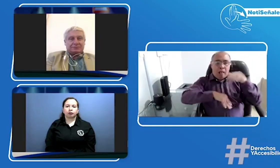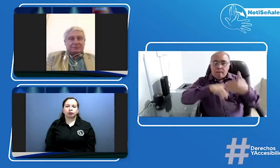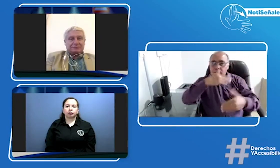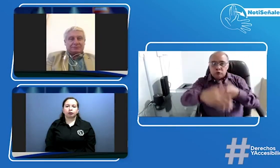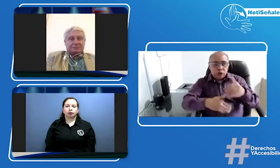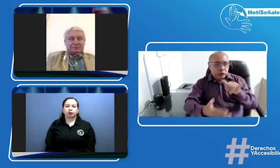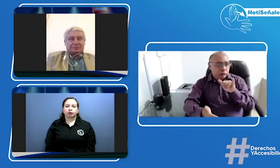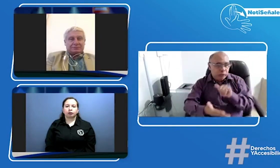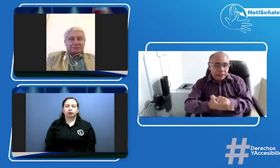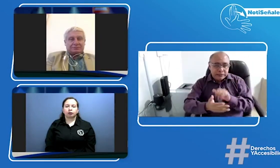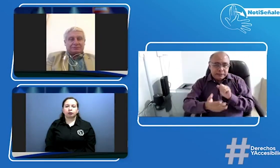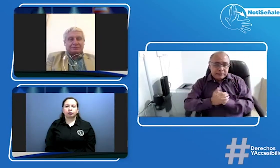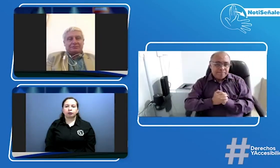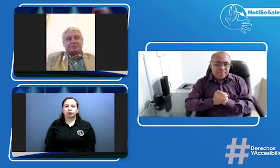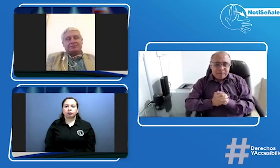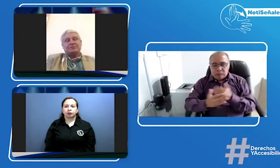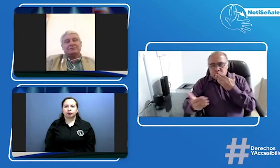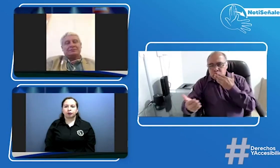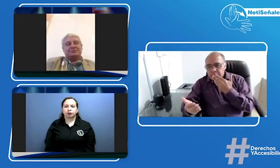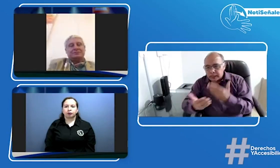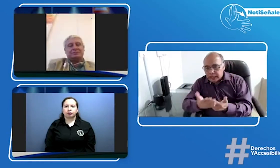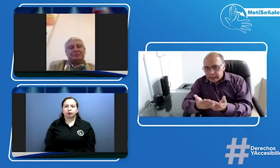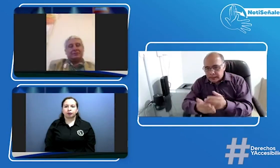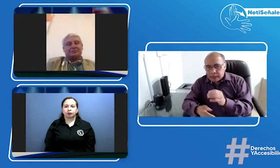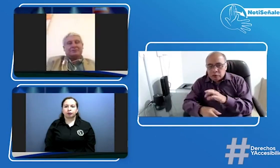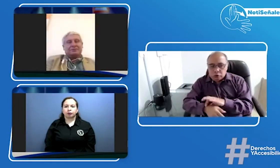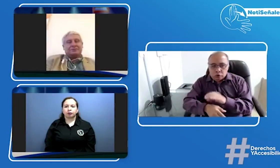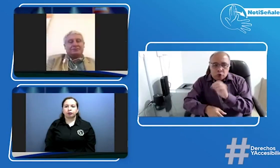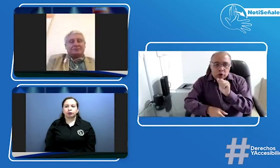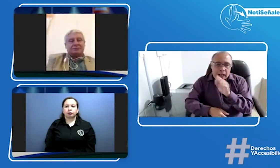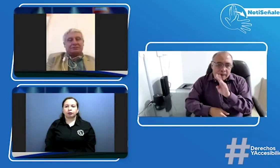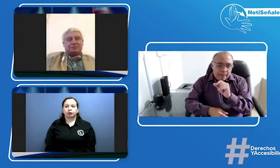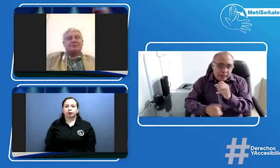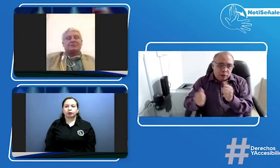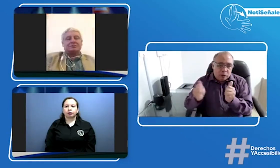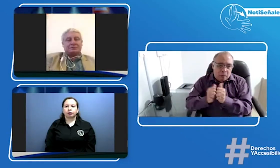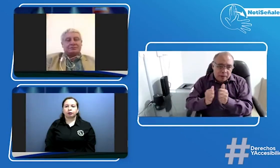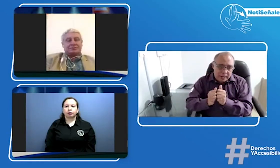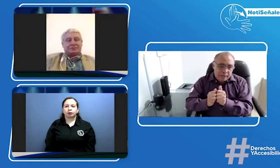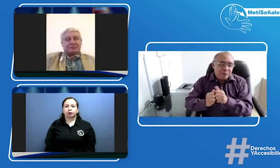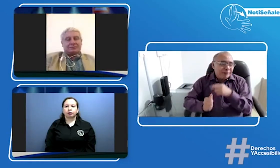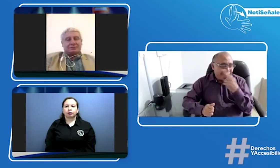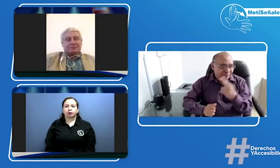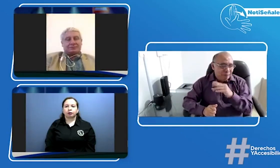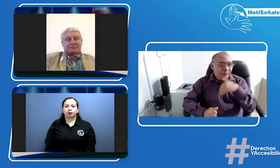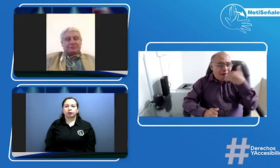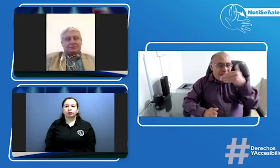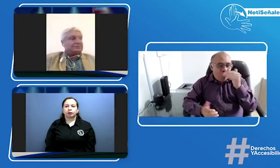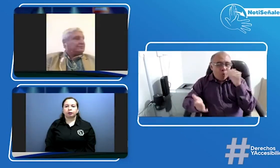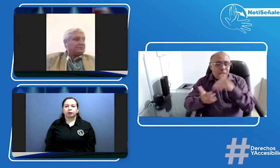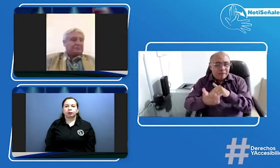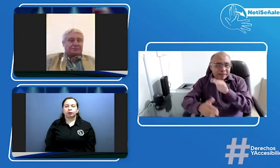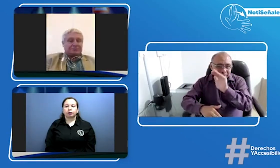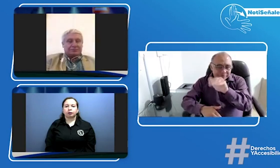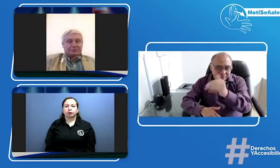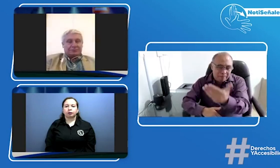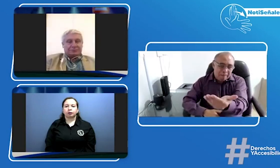¿no? porque todos tienen razón es que hay muchas confusiones muchas trabas en el asunto así que nuevamente